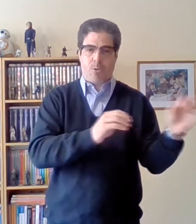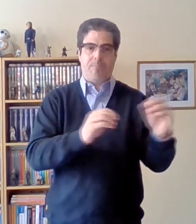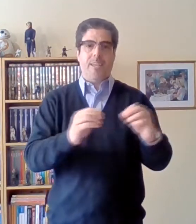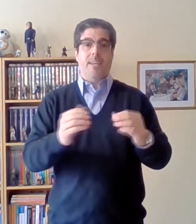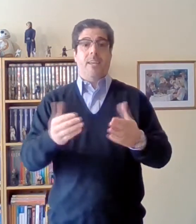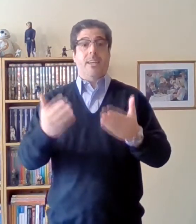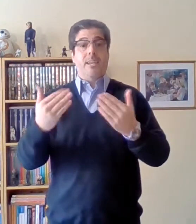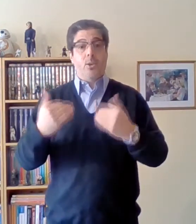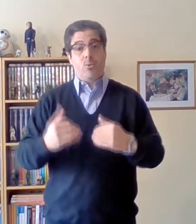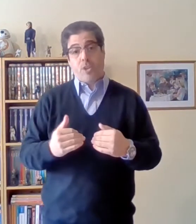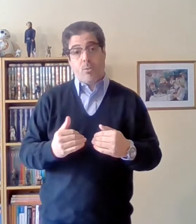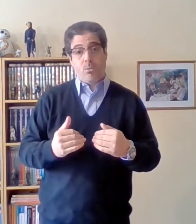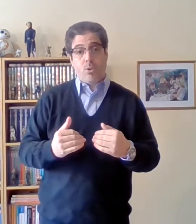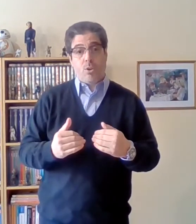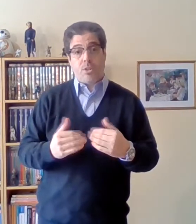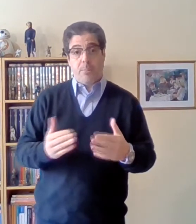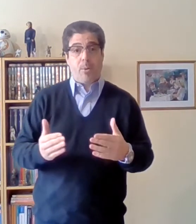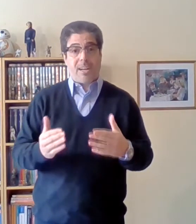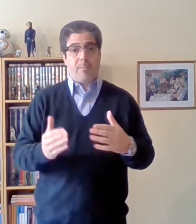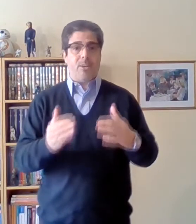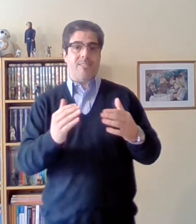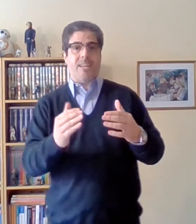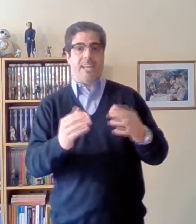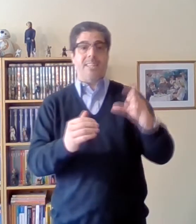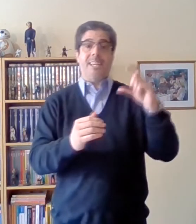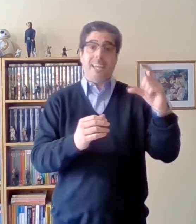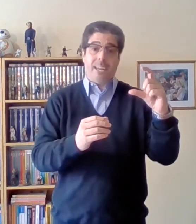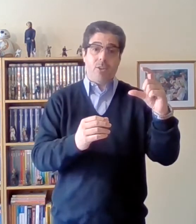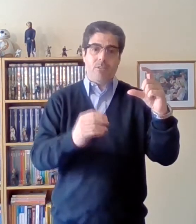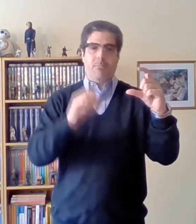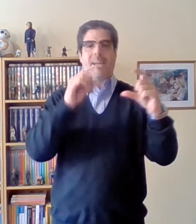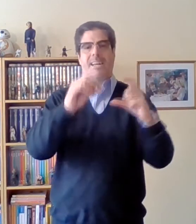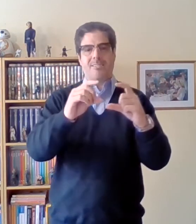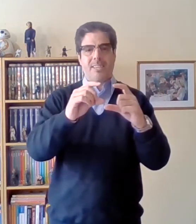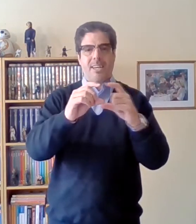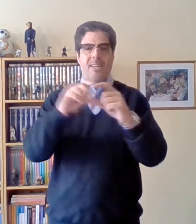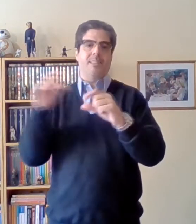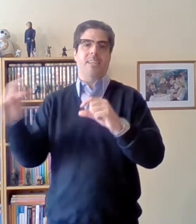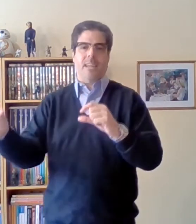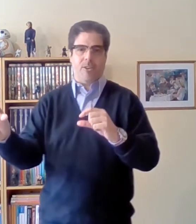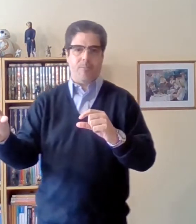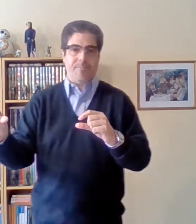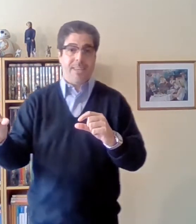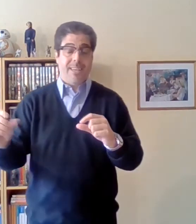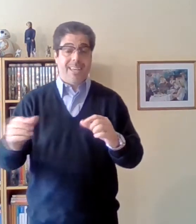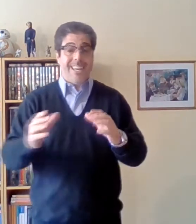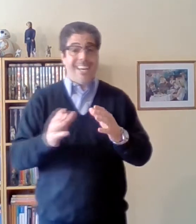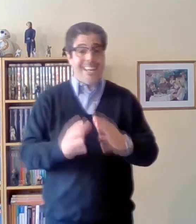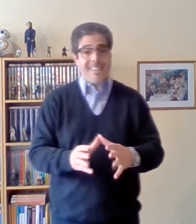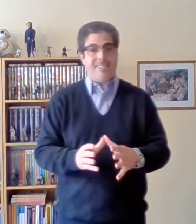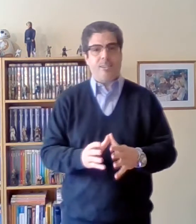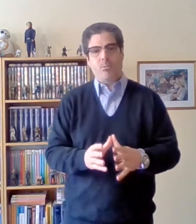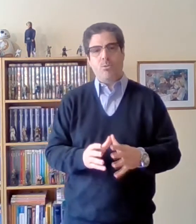y un segundo tipo de cambio que sería dinero mercancía dinero en este segundo